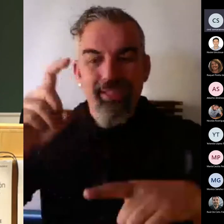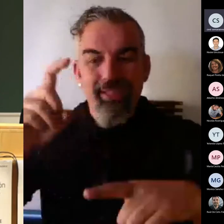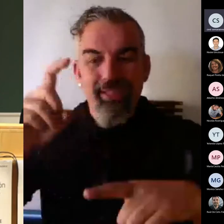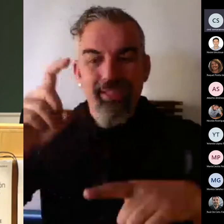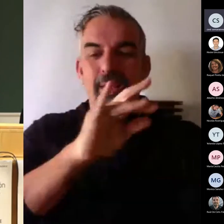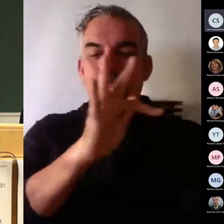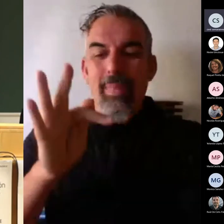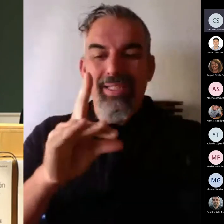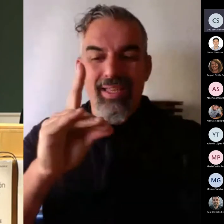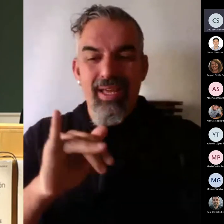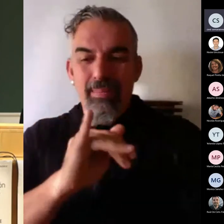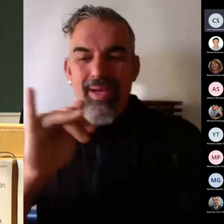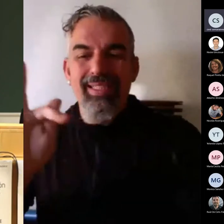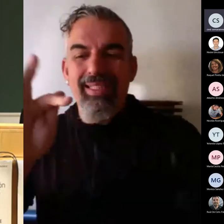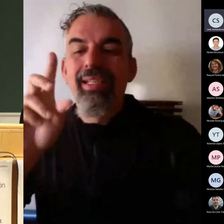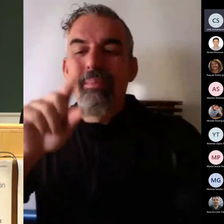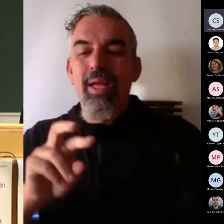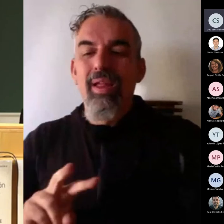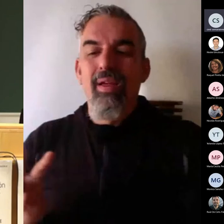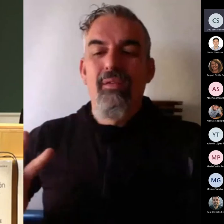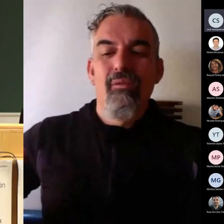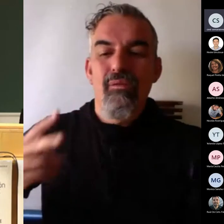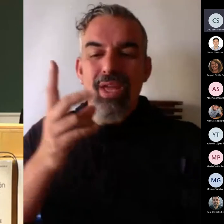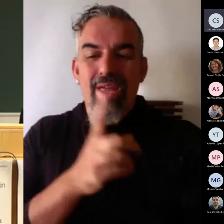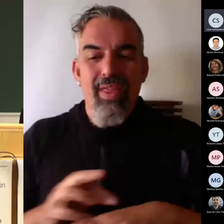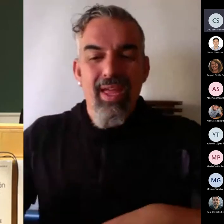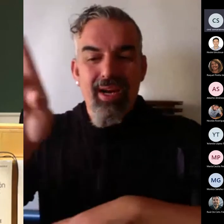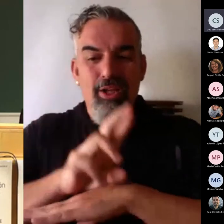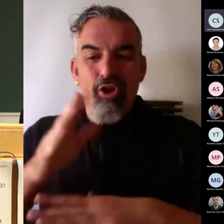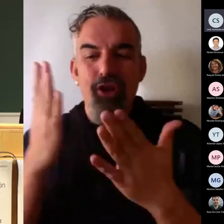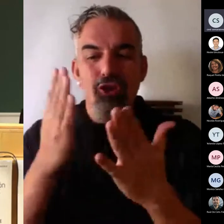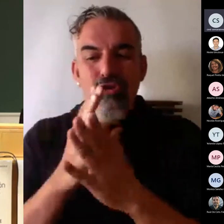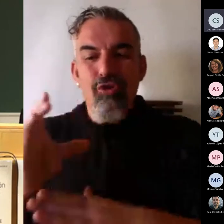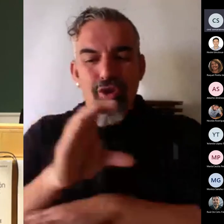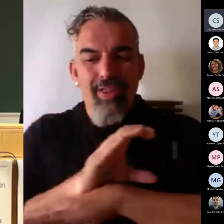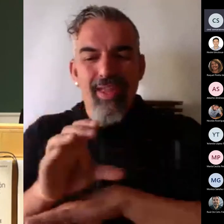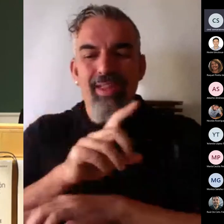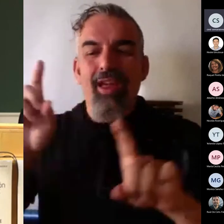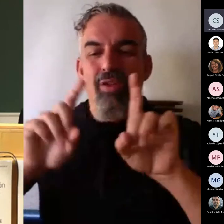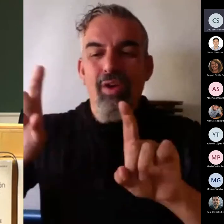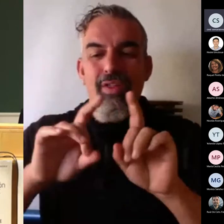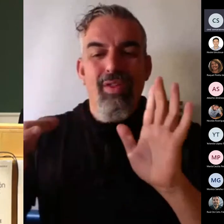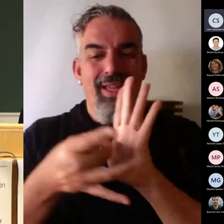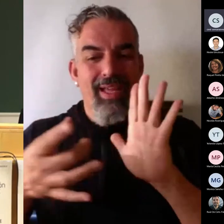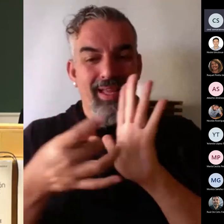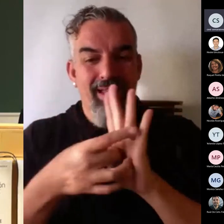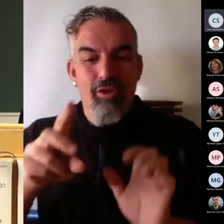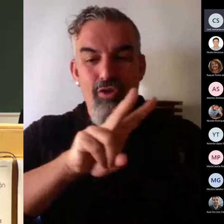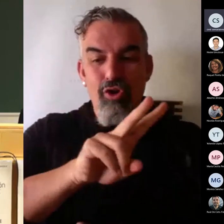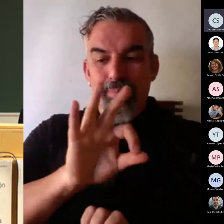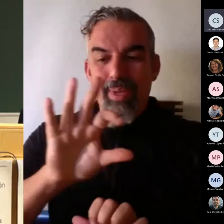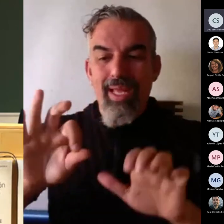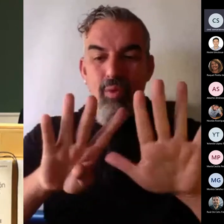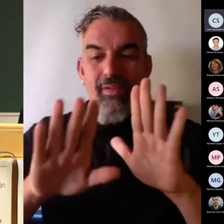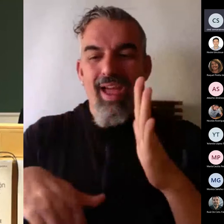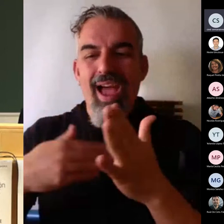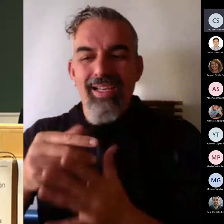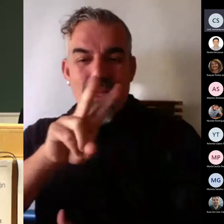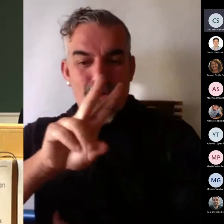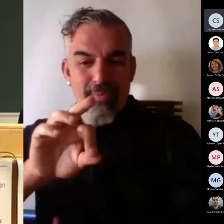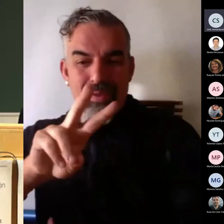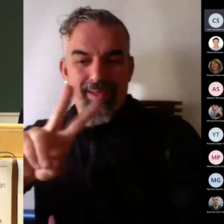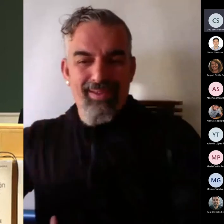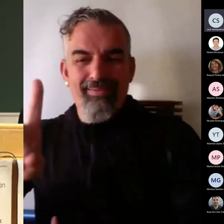vicirector de Estudios de Grado y Docencia, Innovación Educativa y Calidad desde 2009 a 2021. Además de